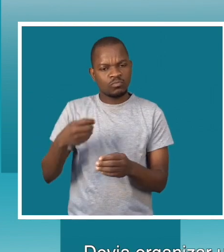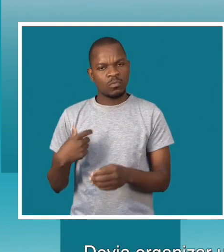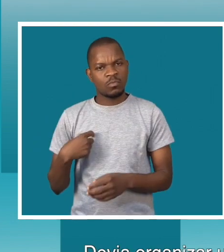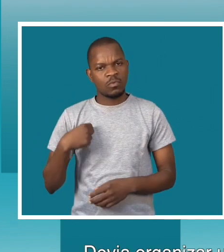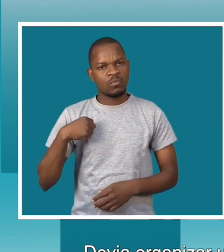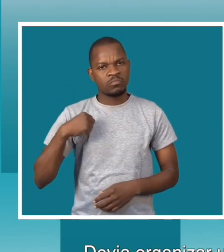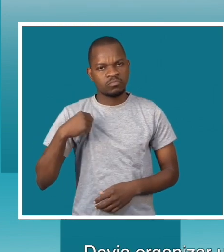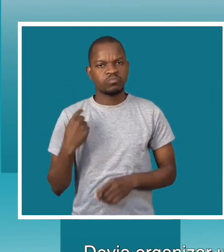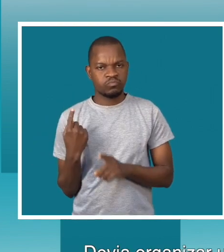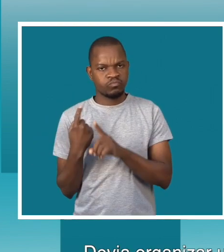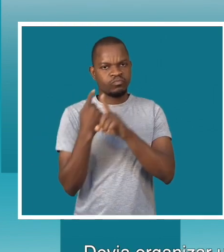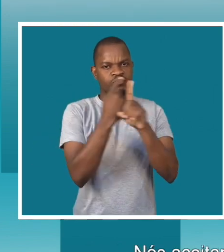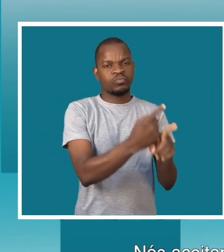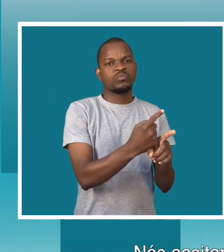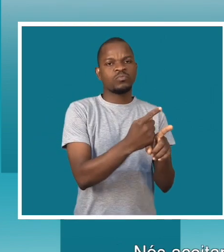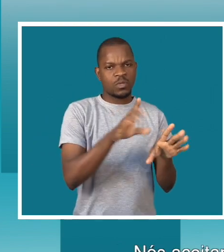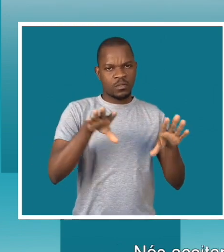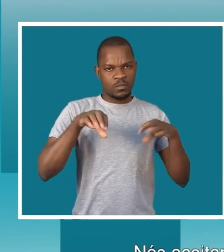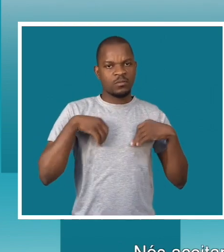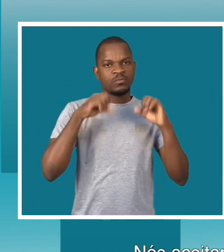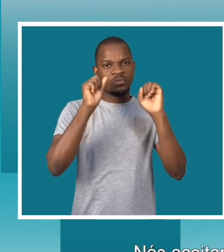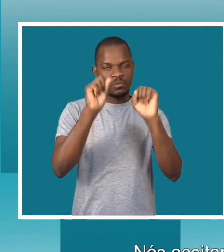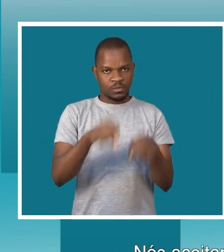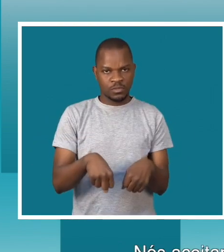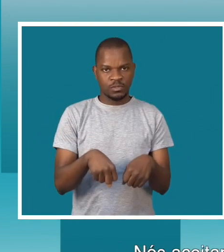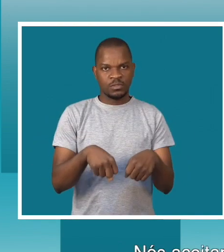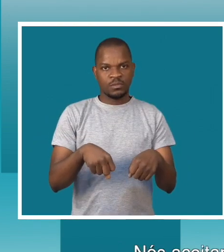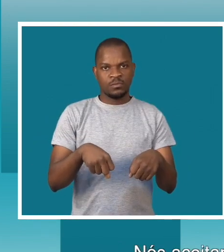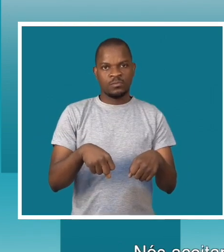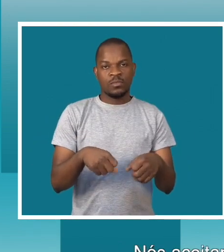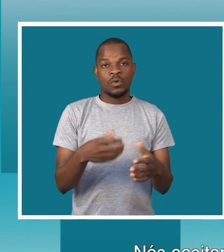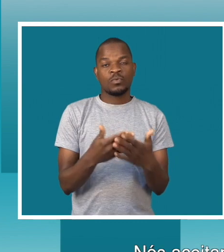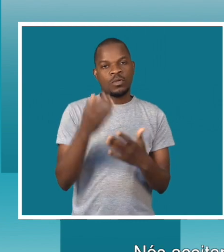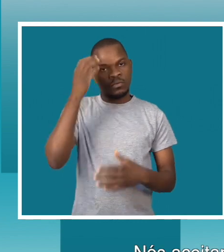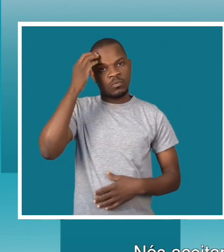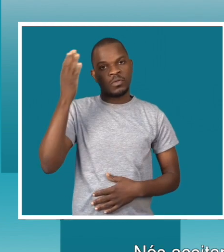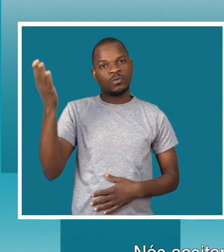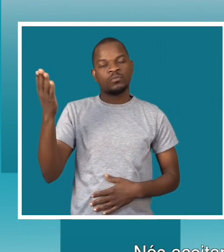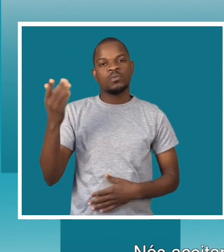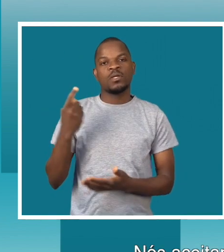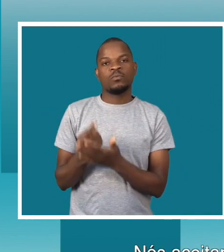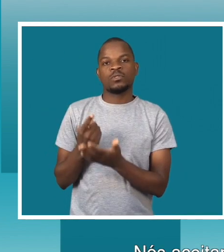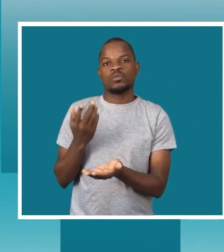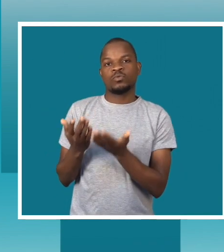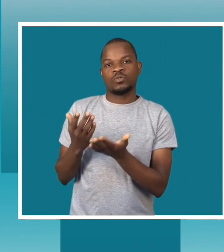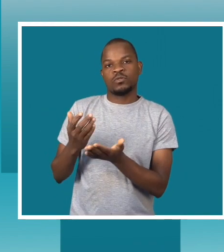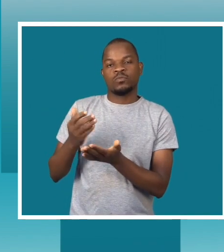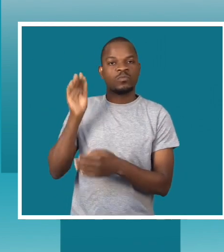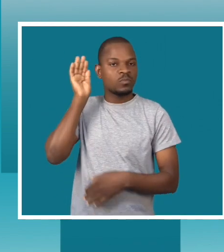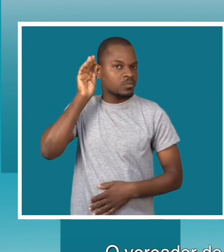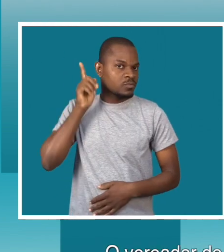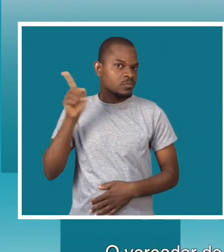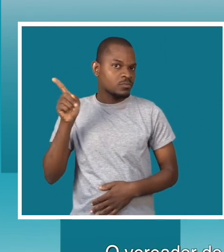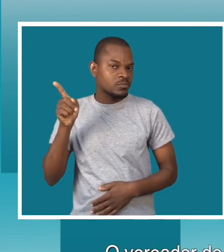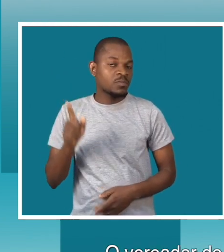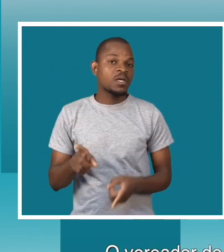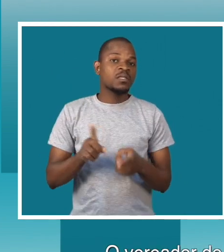vender lá. Aceitamos tudo para nós sairmos daqui. Aceitamos. Porque é o governo, tem que depender. O vereador do desenvolvimento